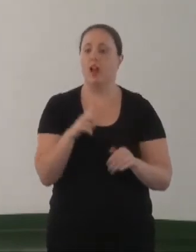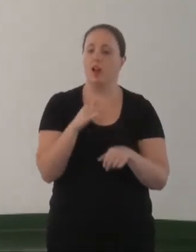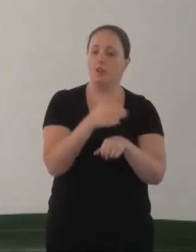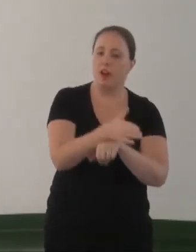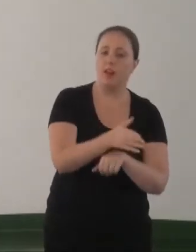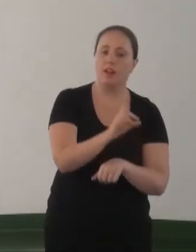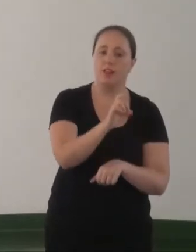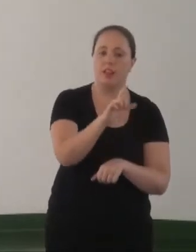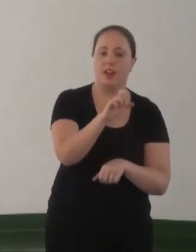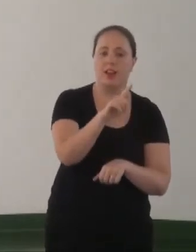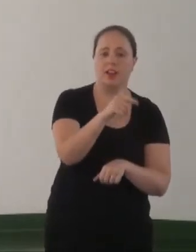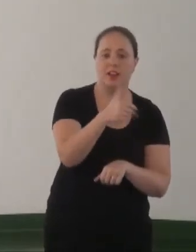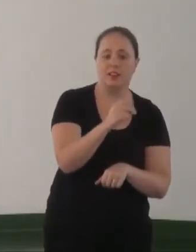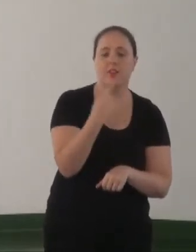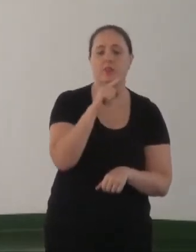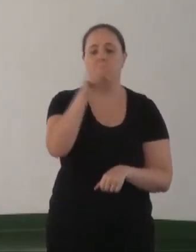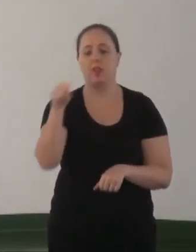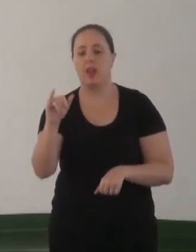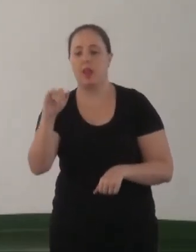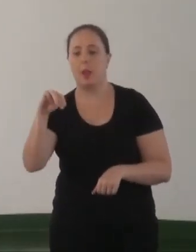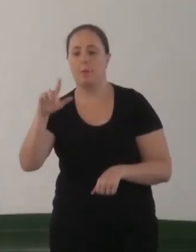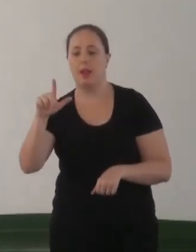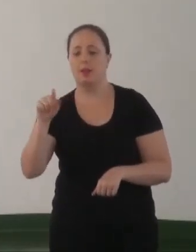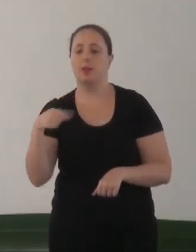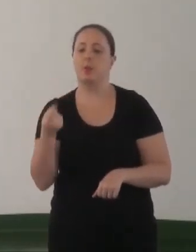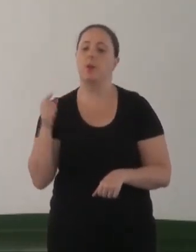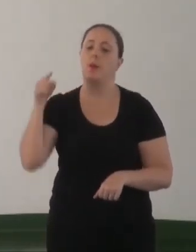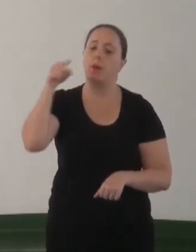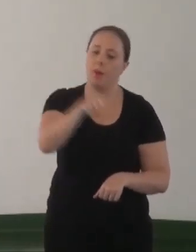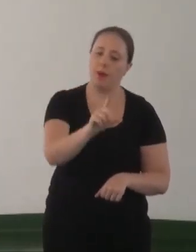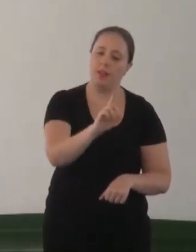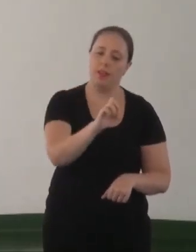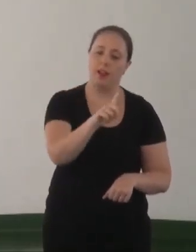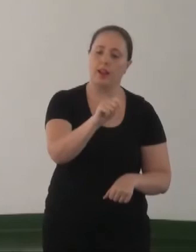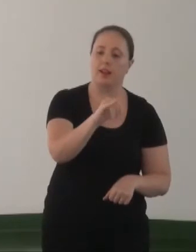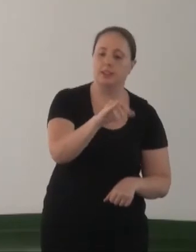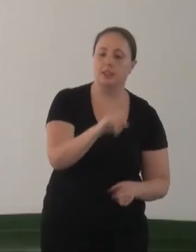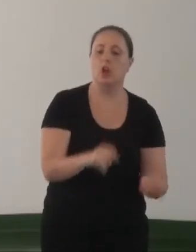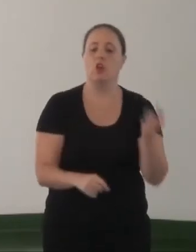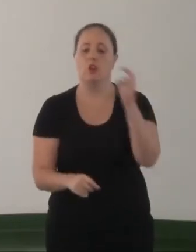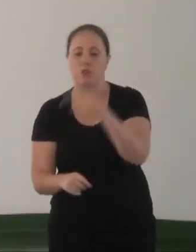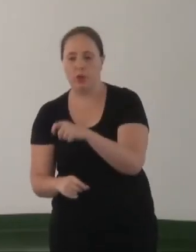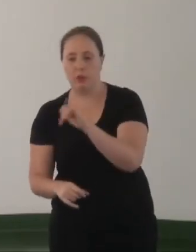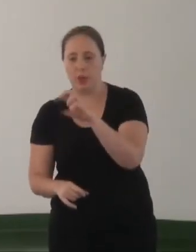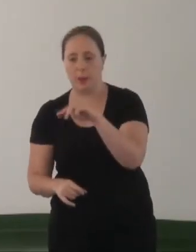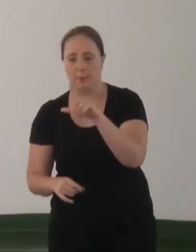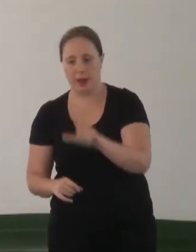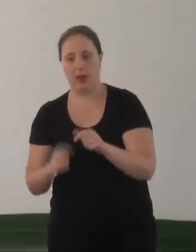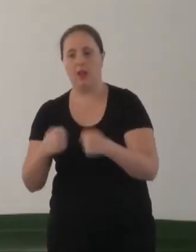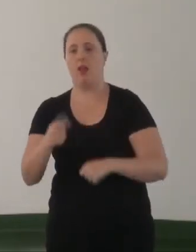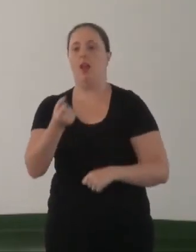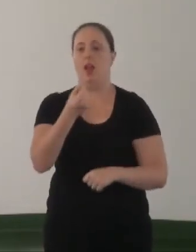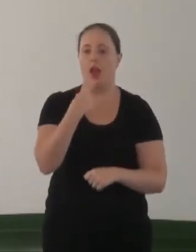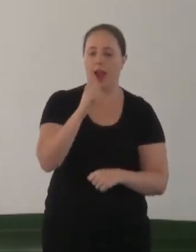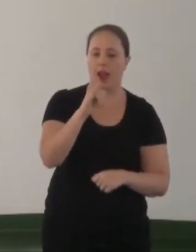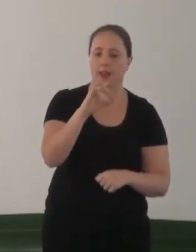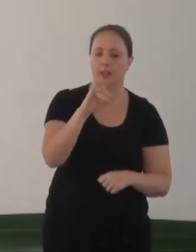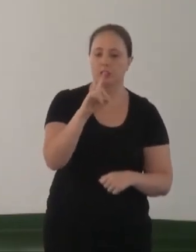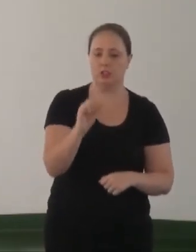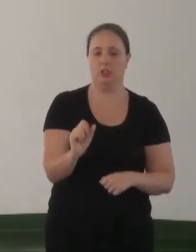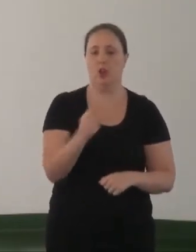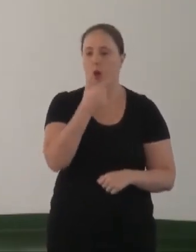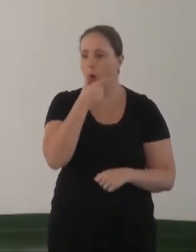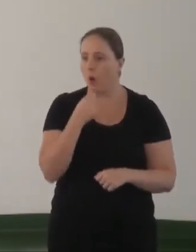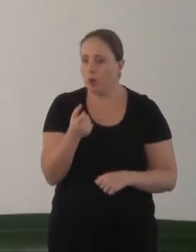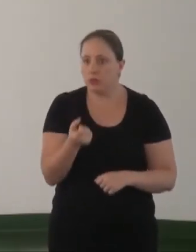numa delegacia, você tem que ir no IML, chega no IML você tem que ir lá na delegacia, chega na delegacia a gente fala, você tem que tomar o remédio da AIDS. O menino